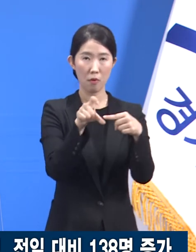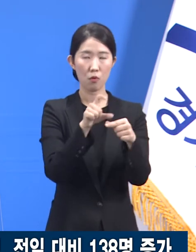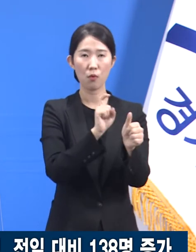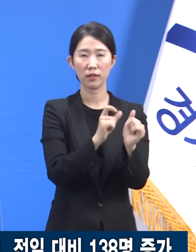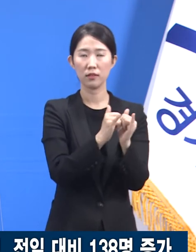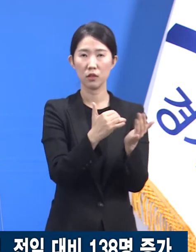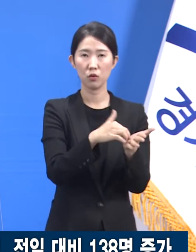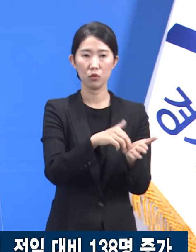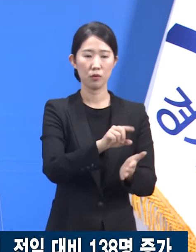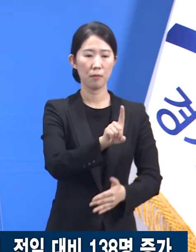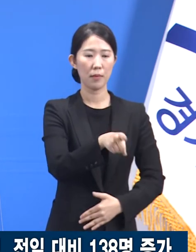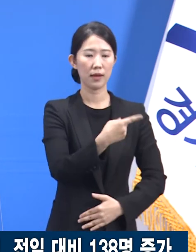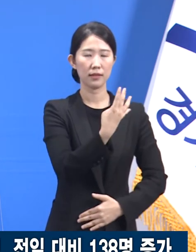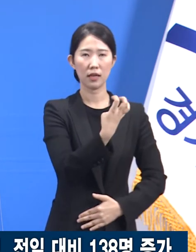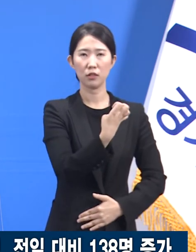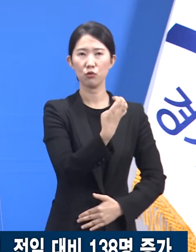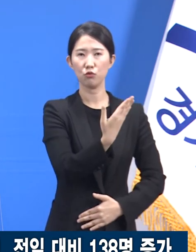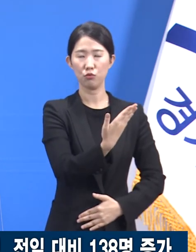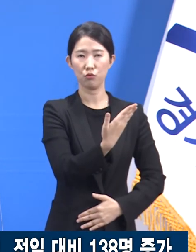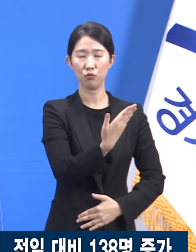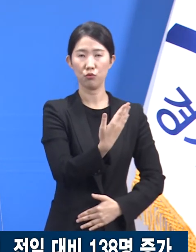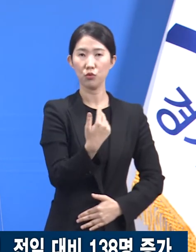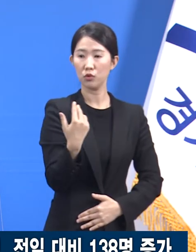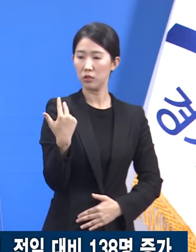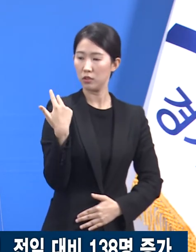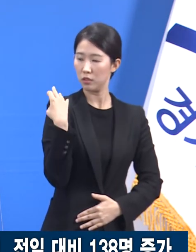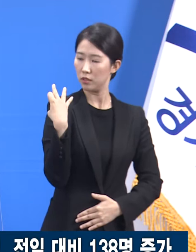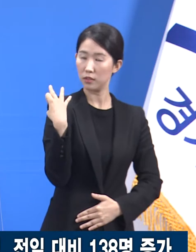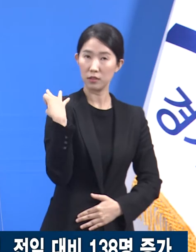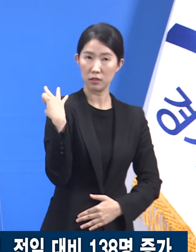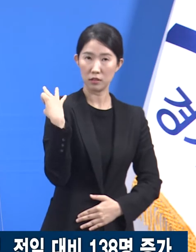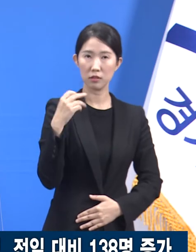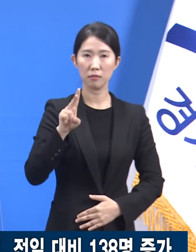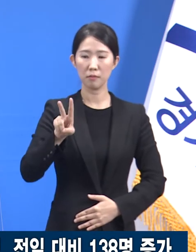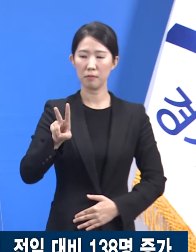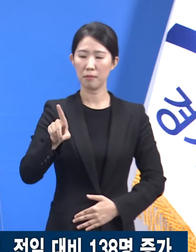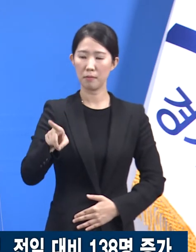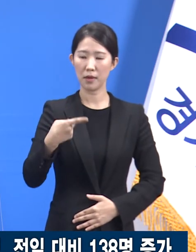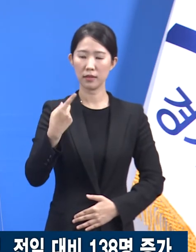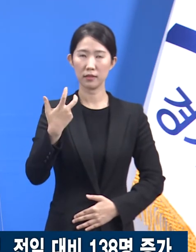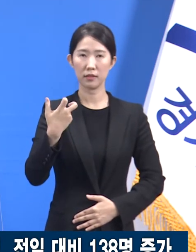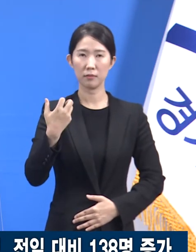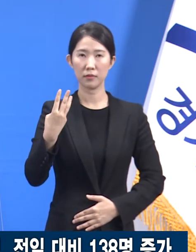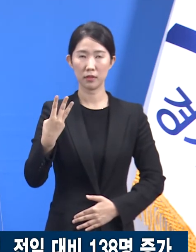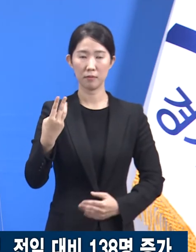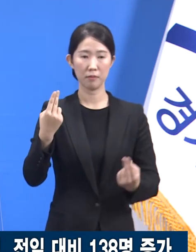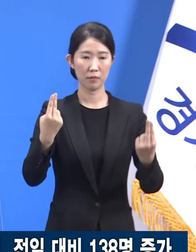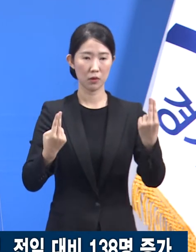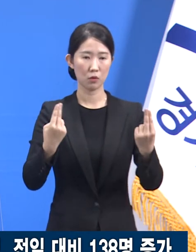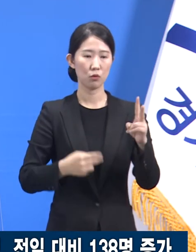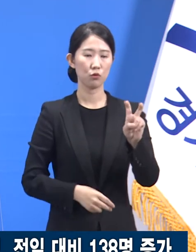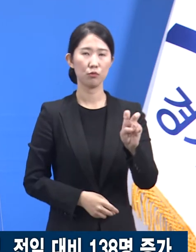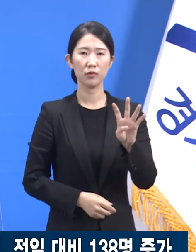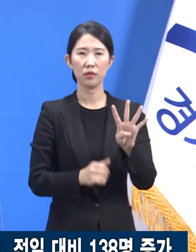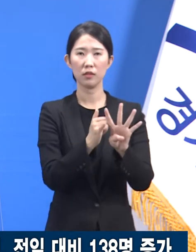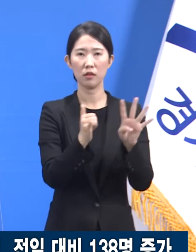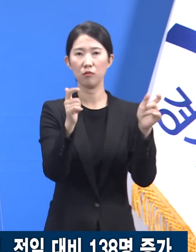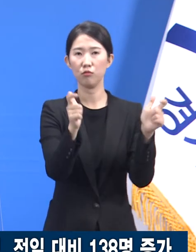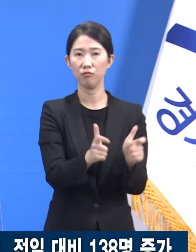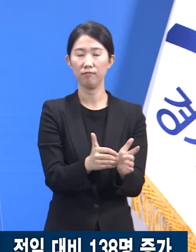149명입니다. 전주 173명 대비 24명 감소하였습니다.